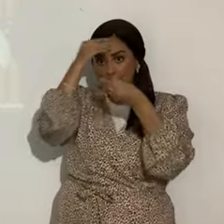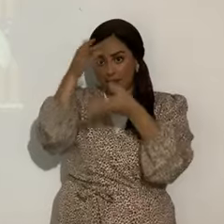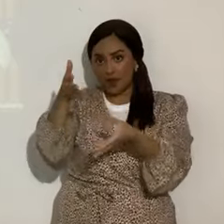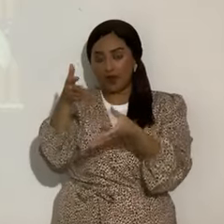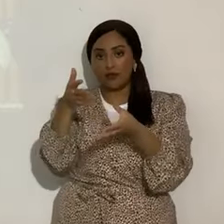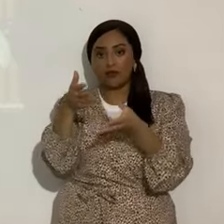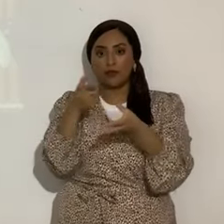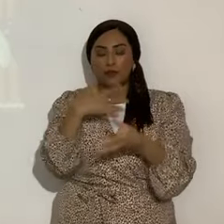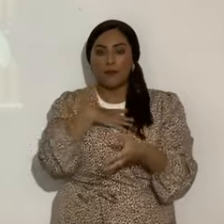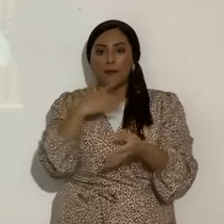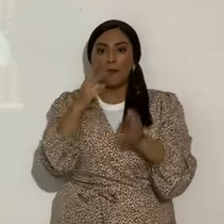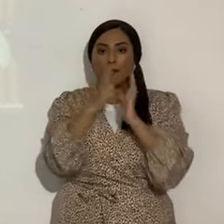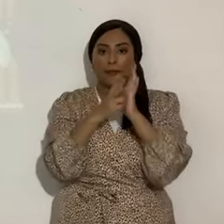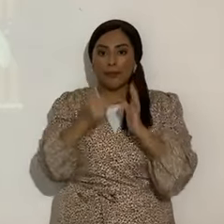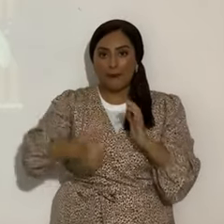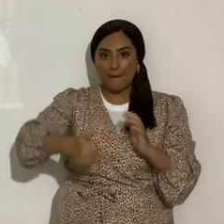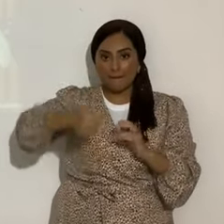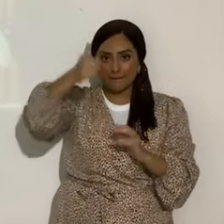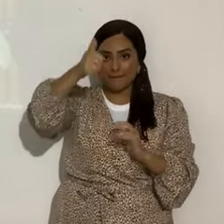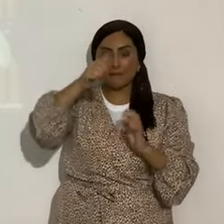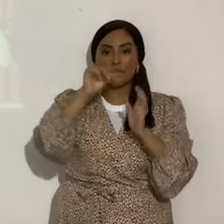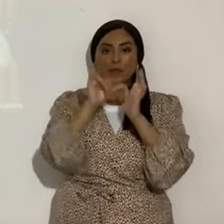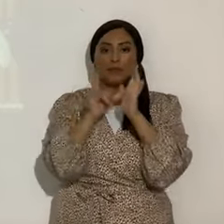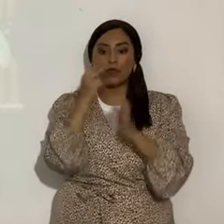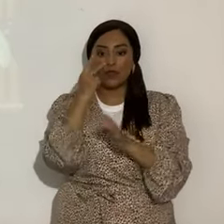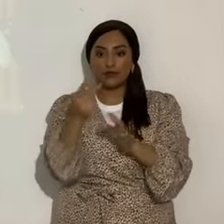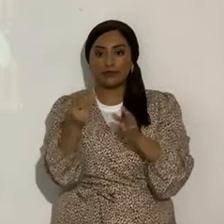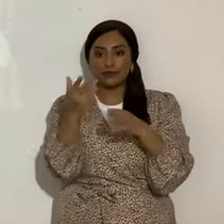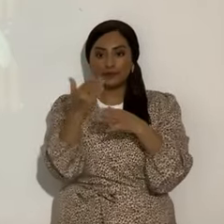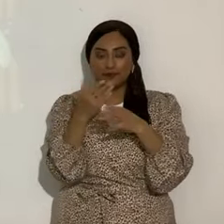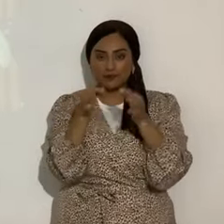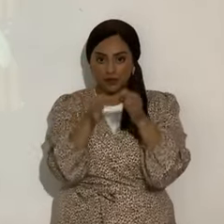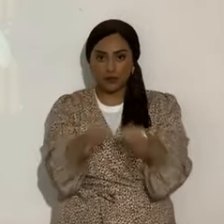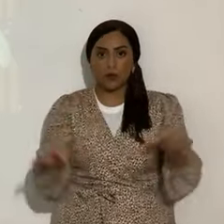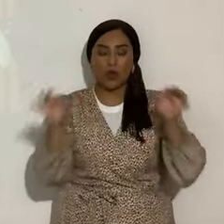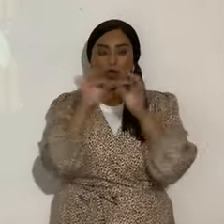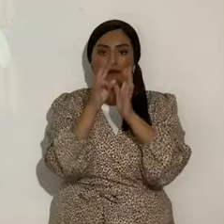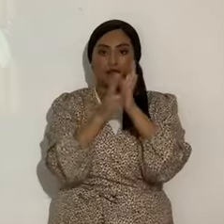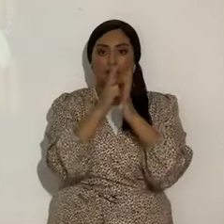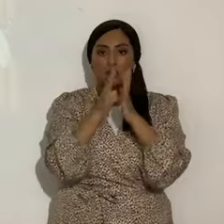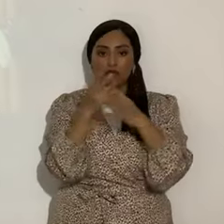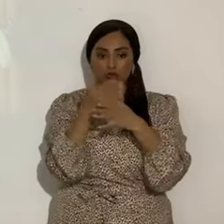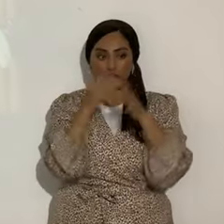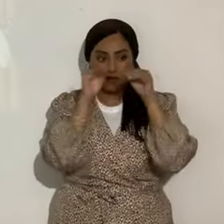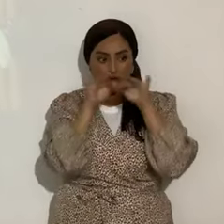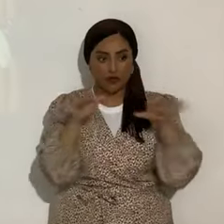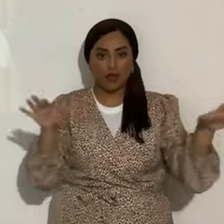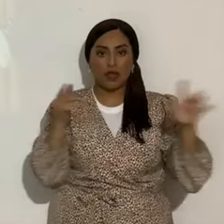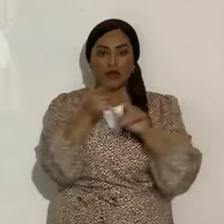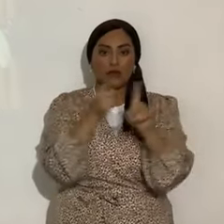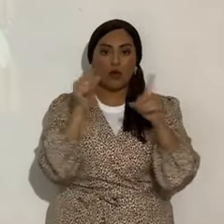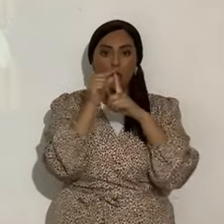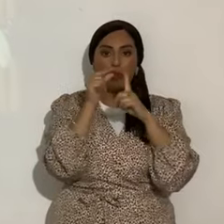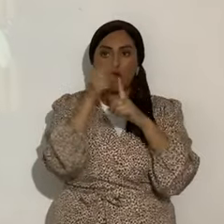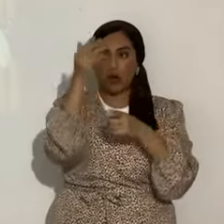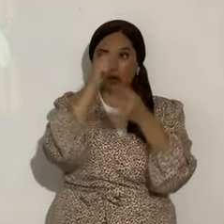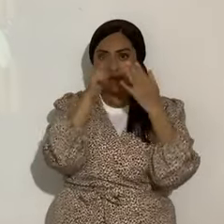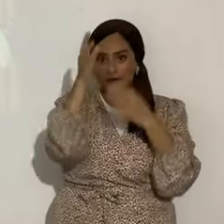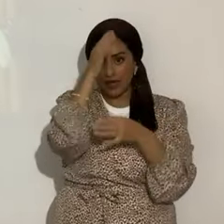gusta el video, dale me gusta, si YouTube lo recomienda como un video importante, y lo es, porque es de la palabra del Todopoderoso. Pues hoy comparte el